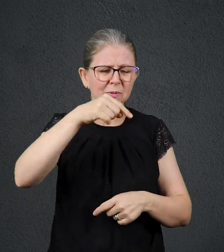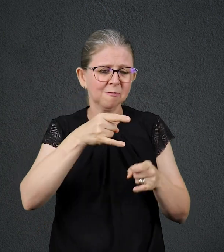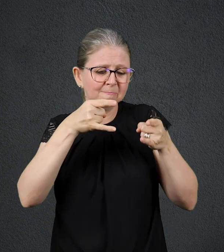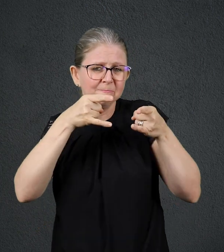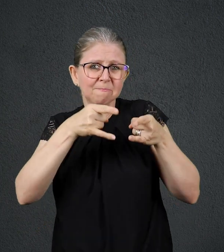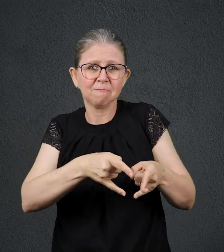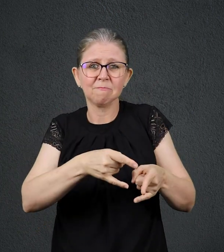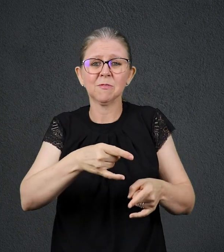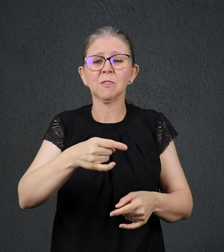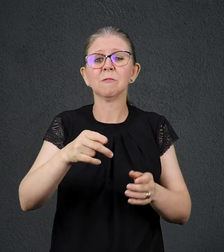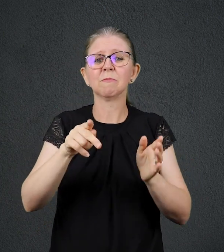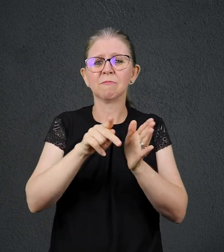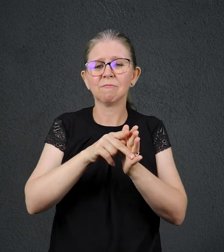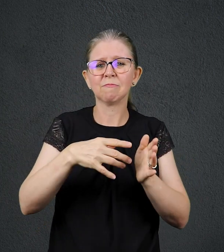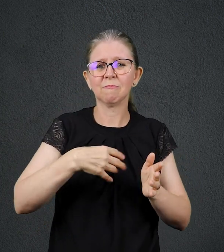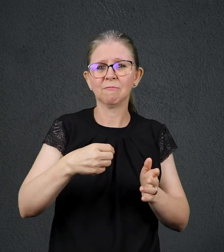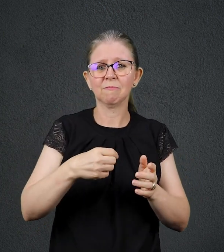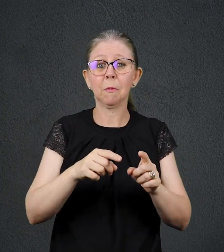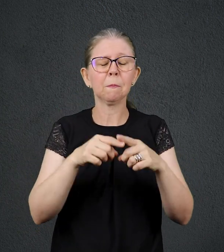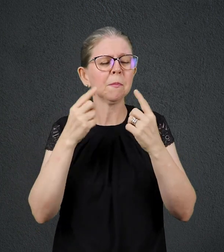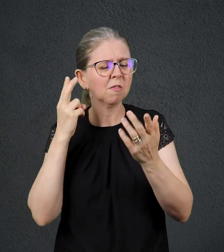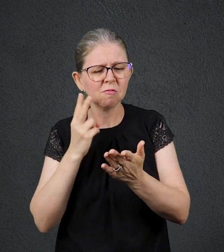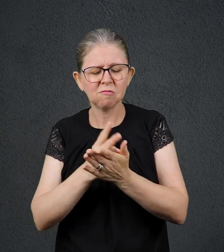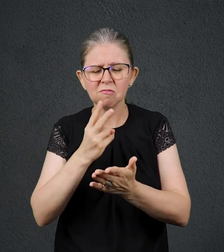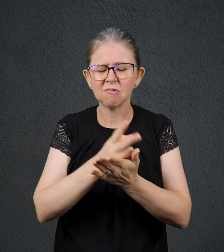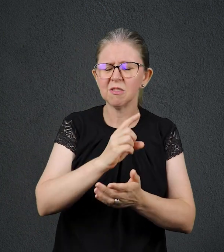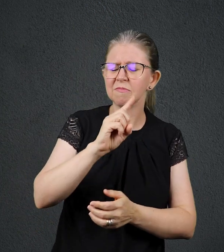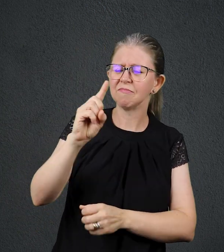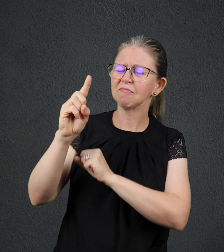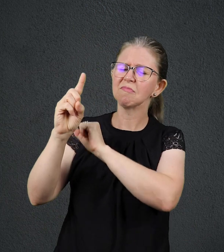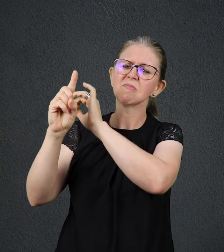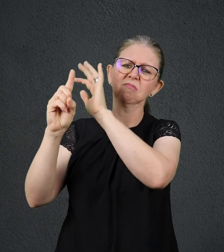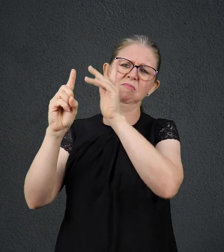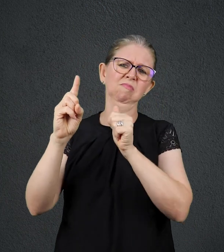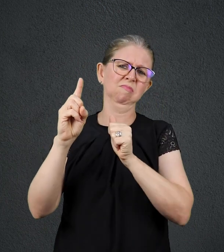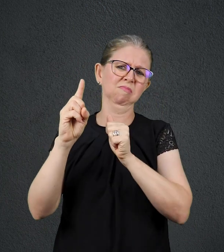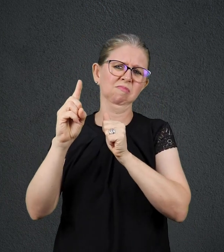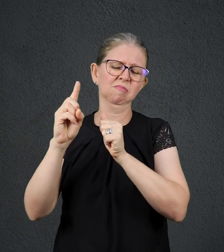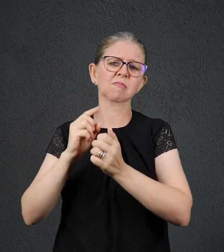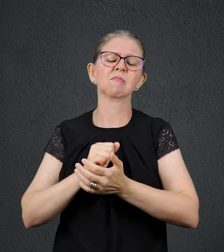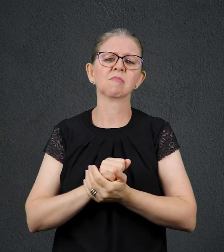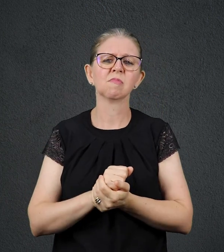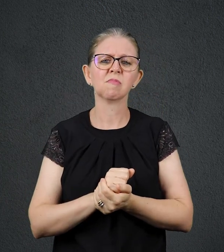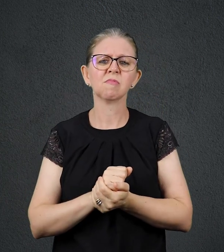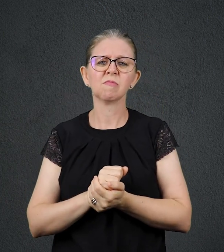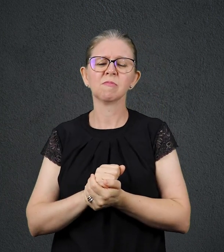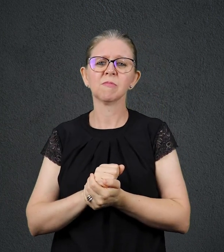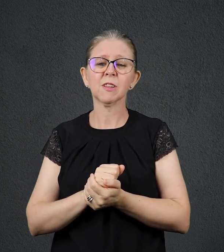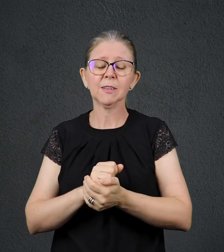não deixou de glorificar a Deus em meio à sua profunda tristeza. Esses momentos são comuns em nossa